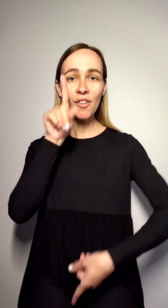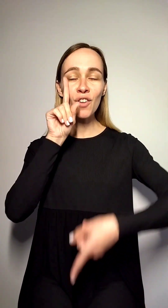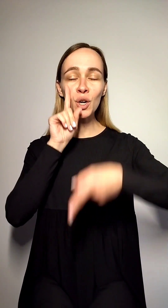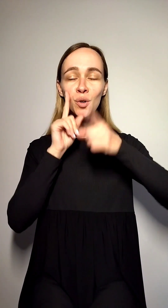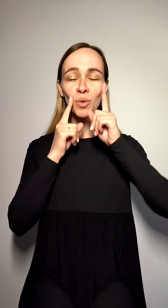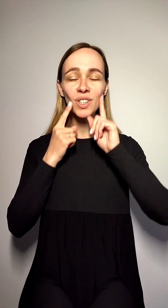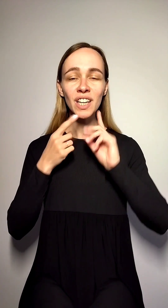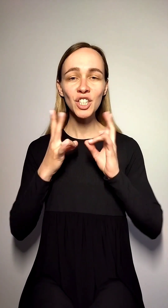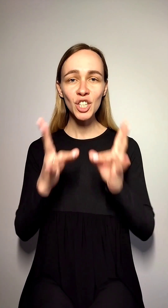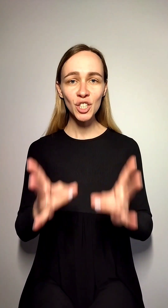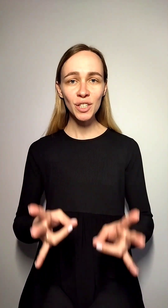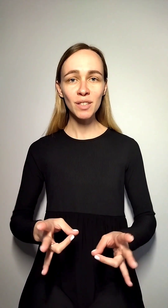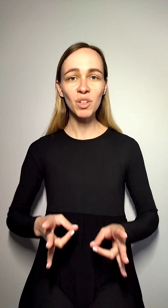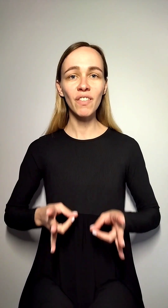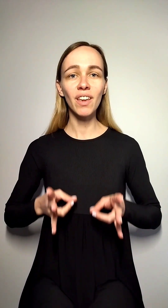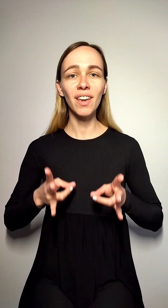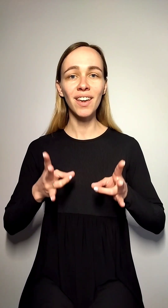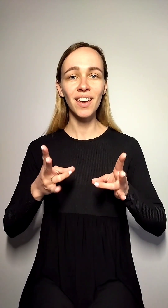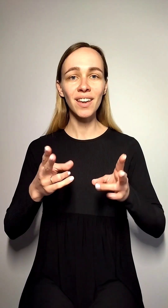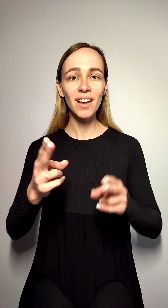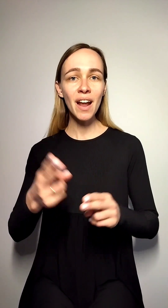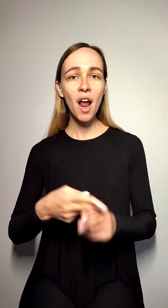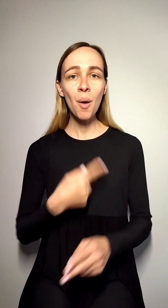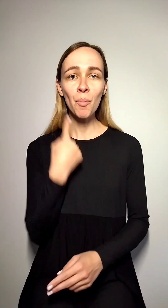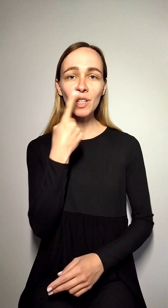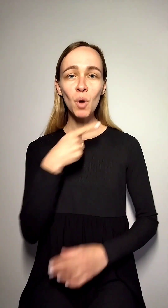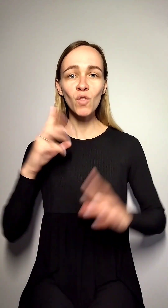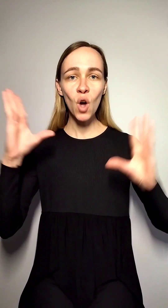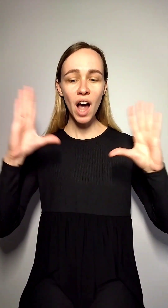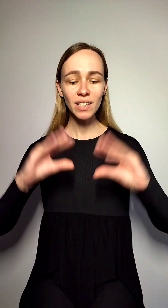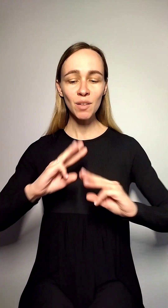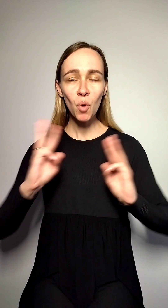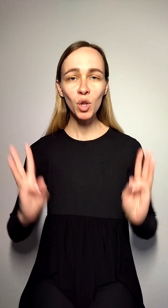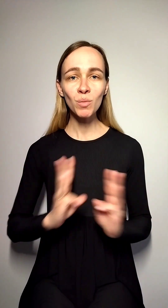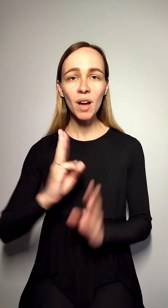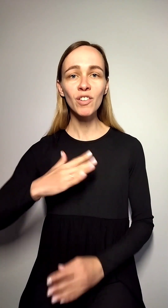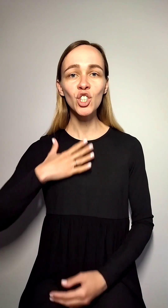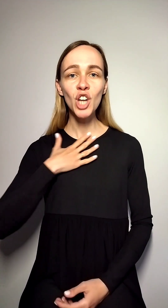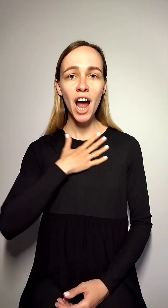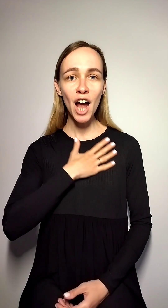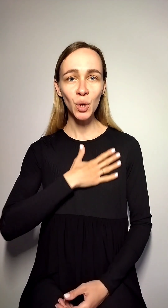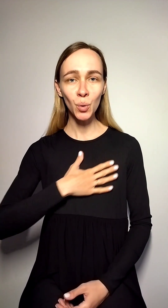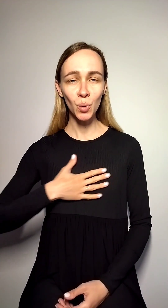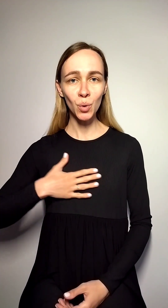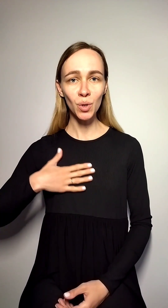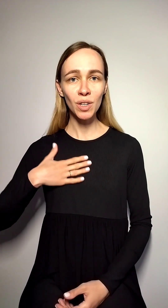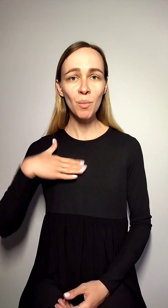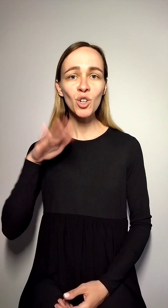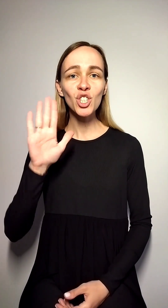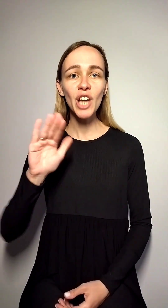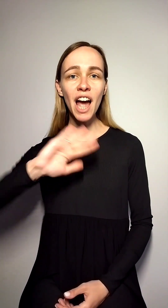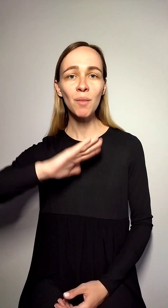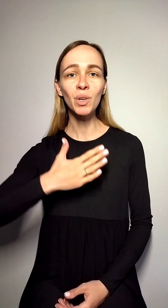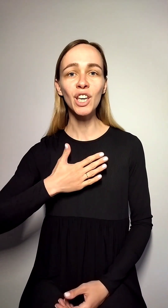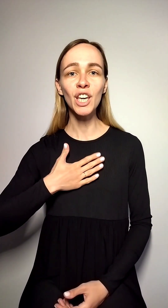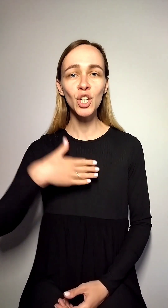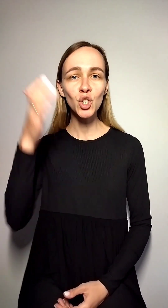Вихлюпується ніжність із-під війн' Безмолно газить полум'янь чаю Прощай, мій